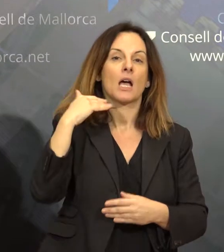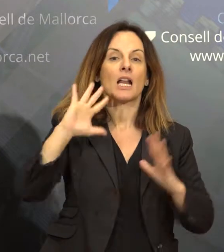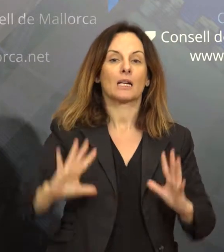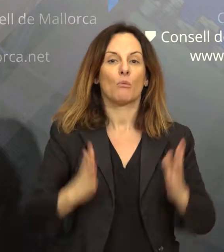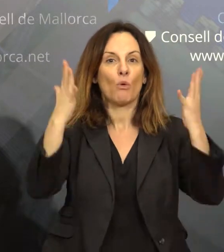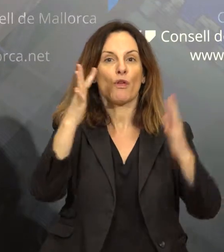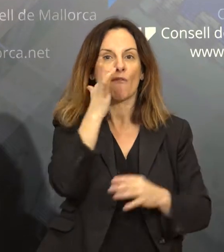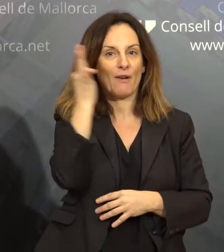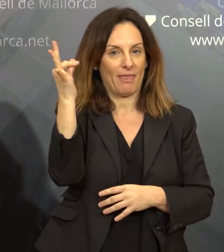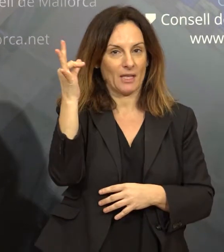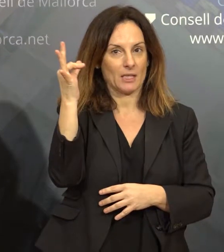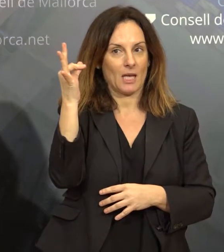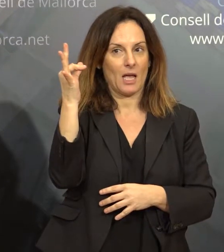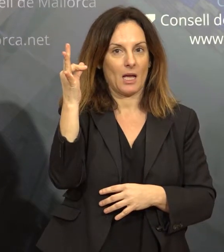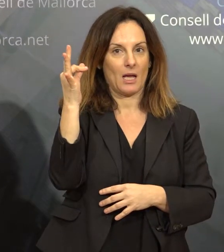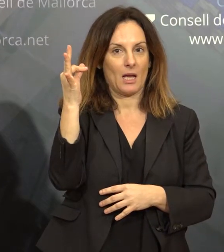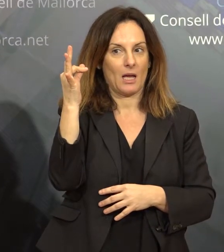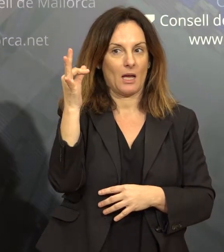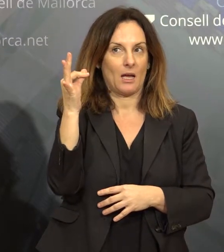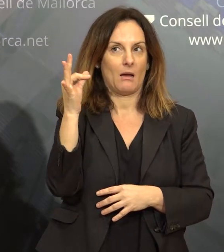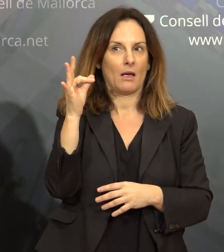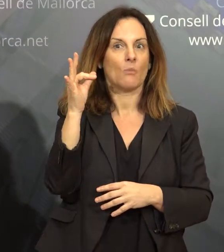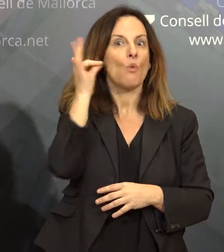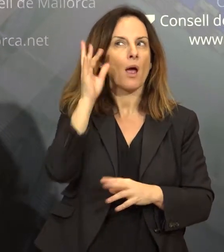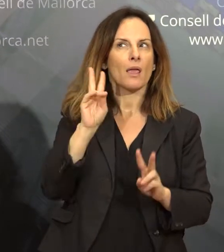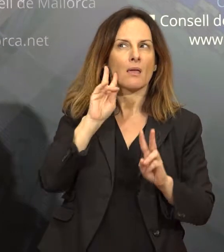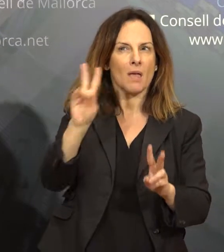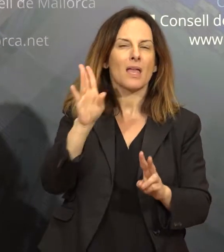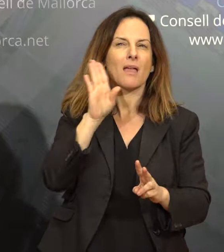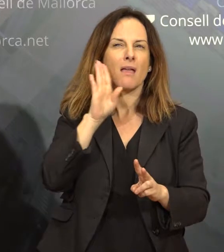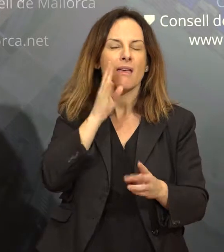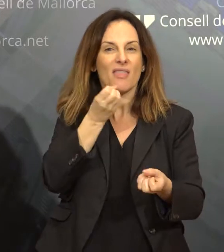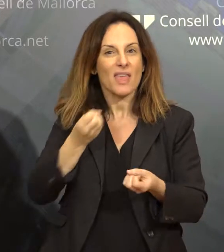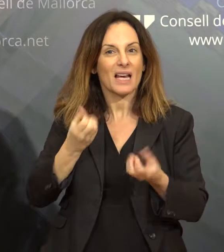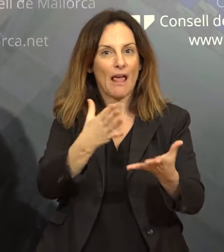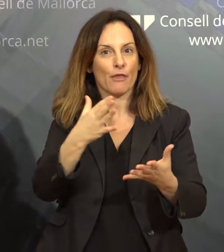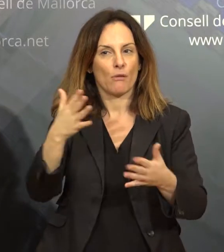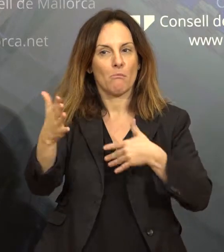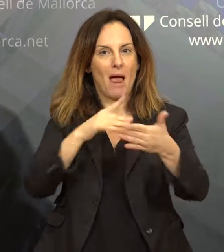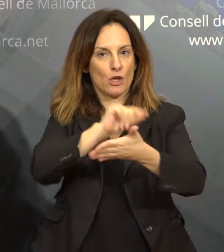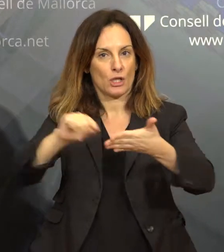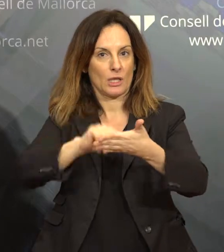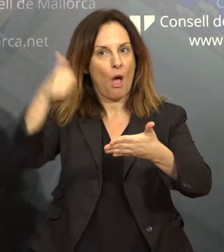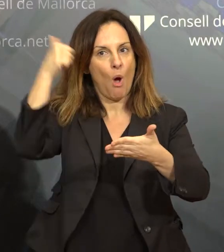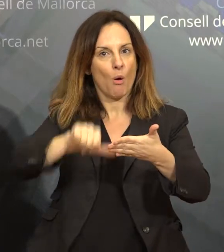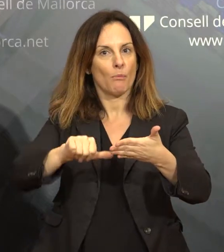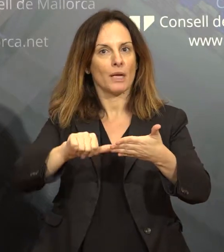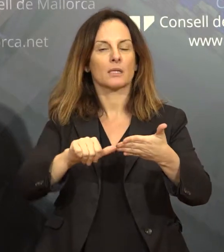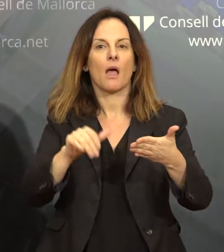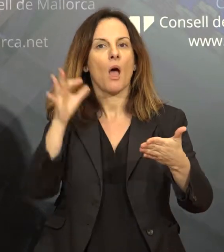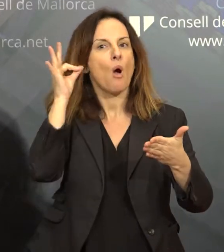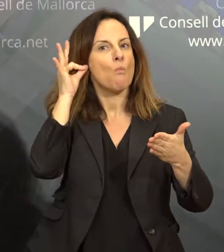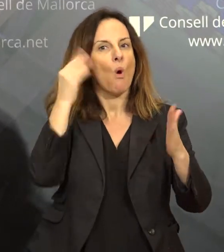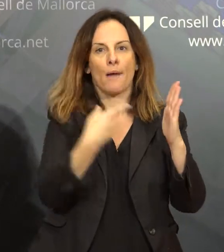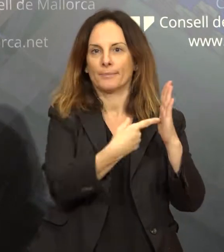al veure que la declaració que fisseron els homes no inclouixen de facto a les dons de Ja sabéis que per aquesta